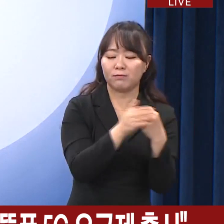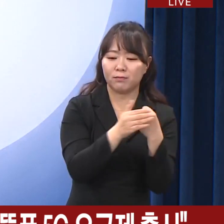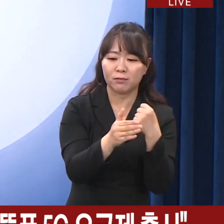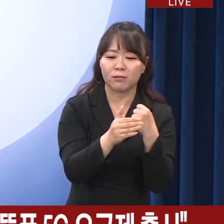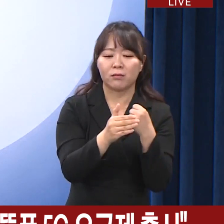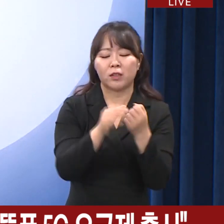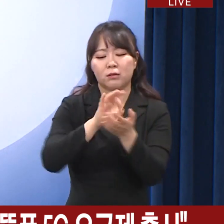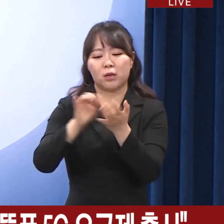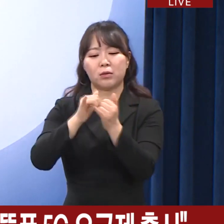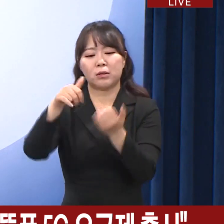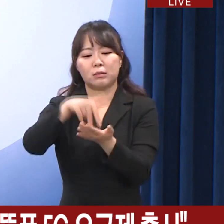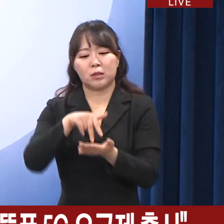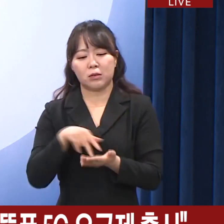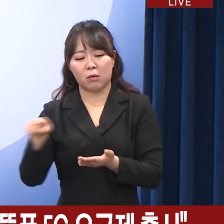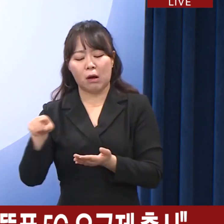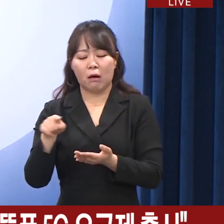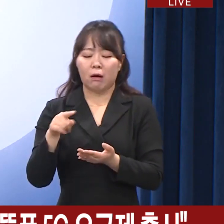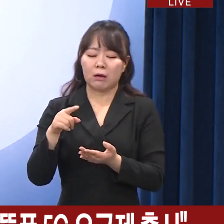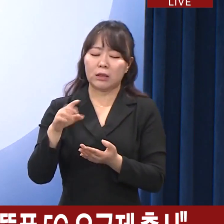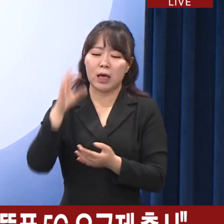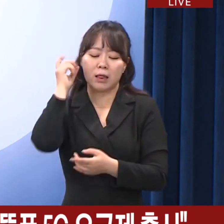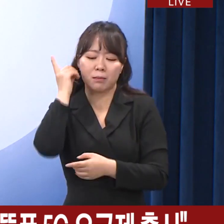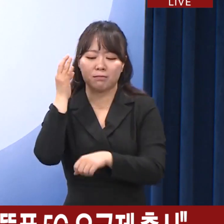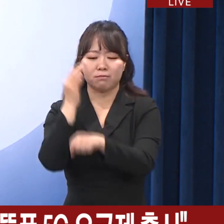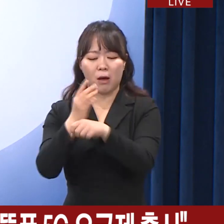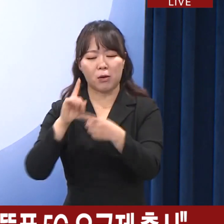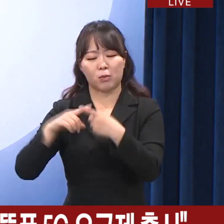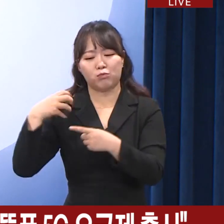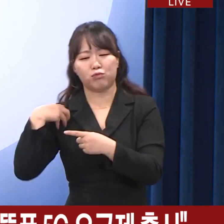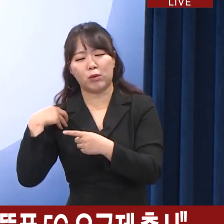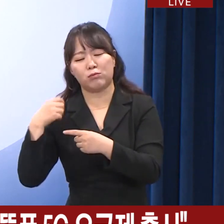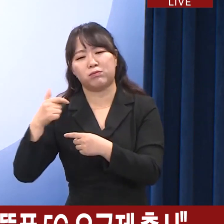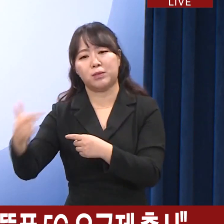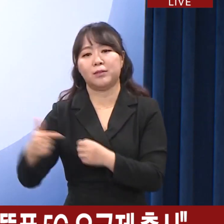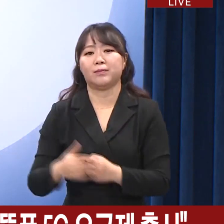이용자의 단말 구입 비용도 가중되고 있는 상황입니다.